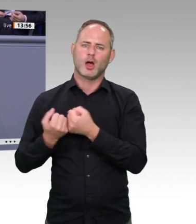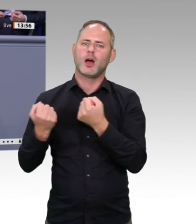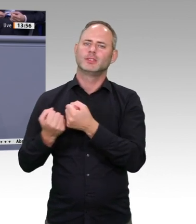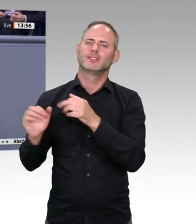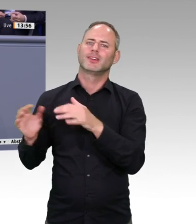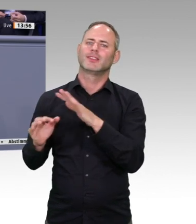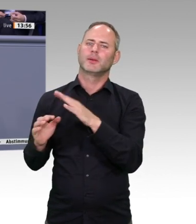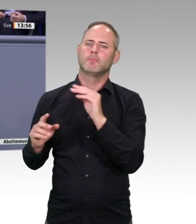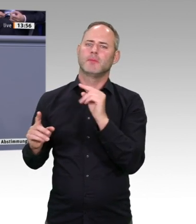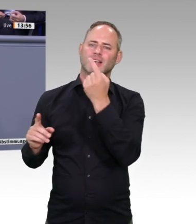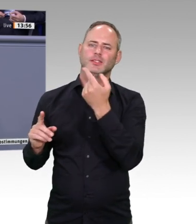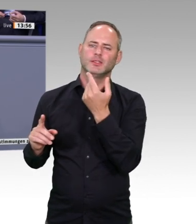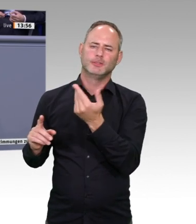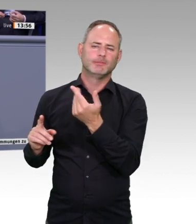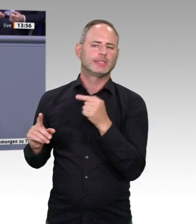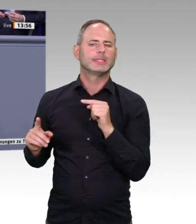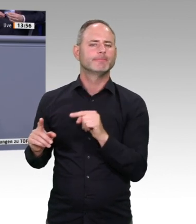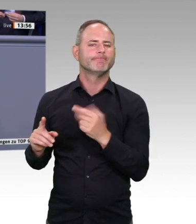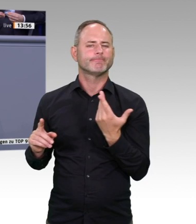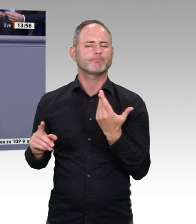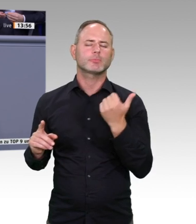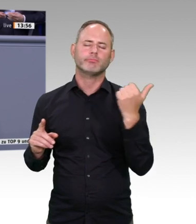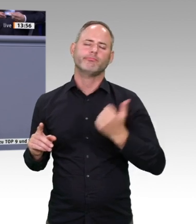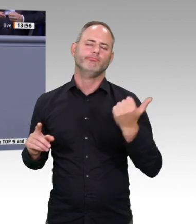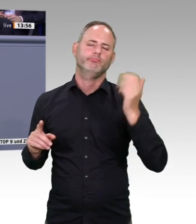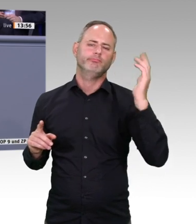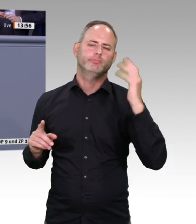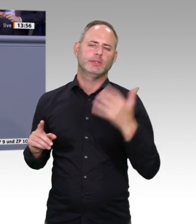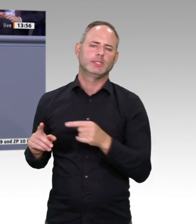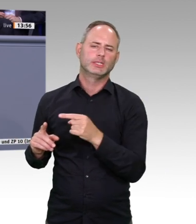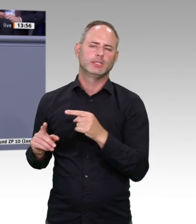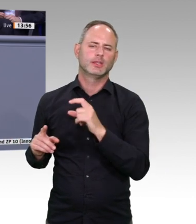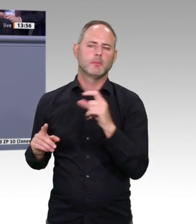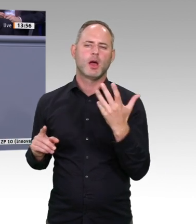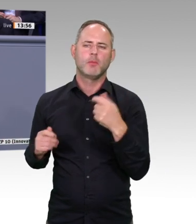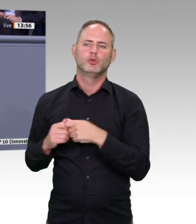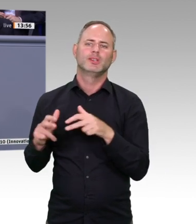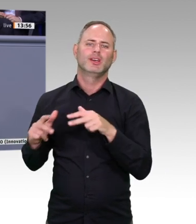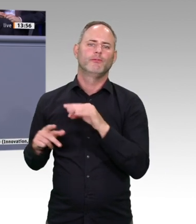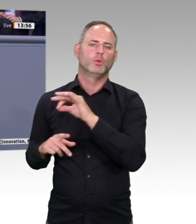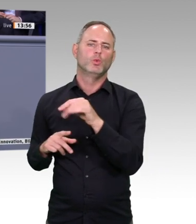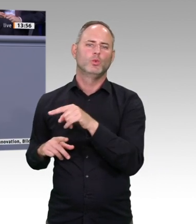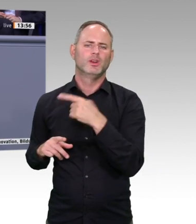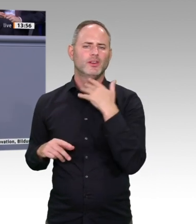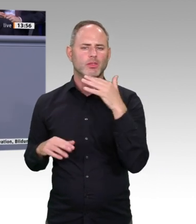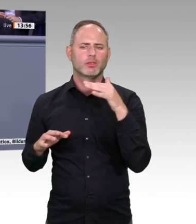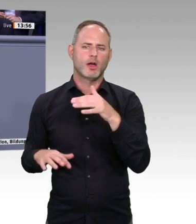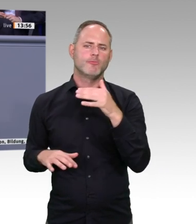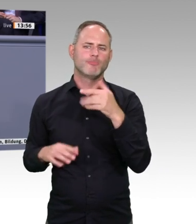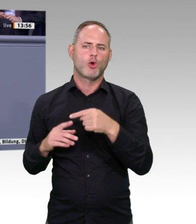Sprache und Methodik nacharbeiten. Diese Debatte und auch dieser Antrag dient mehr der Veranschauligung des Runterbrechens. Von